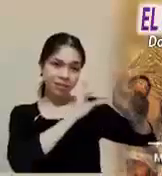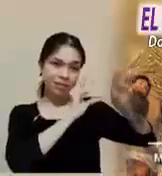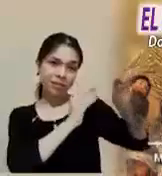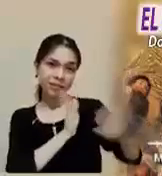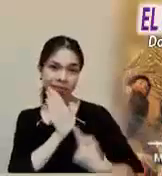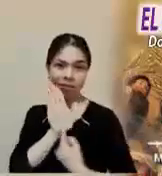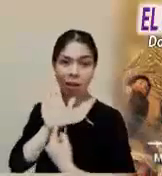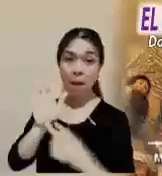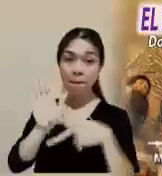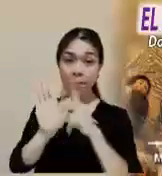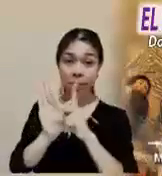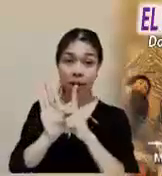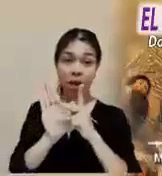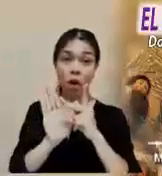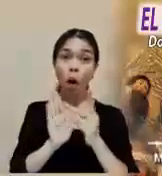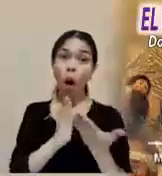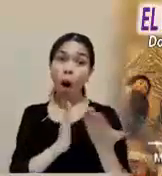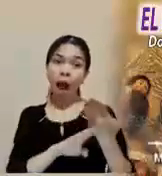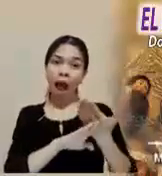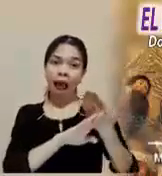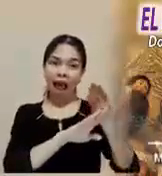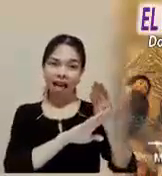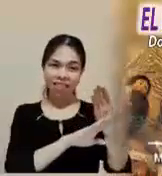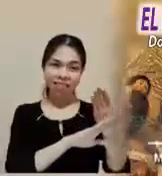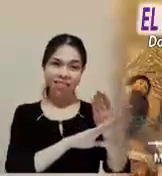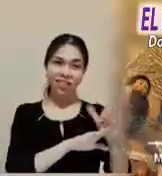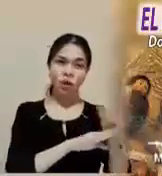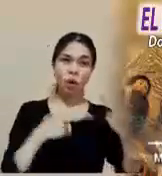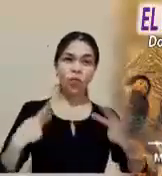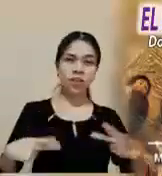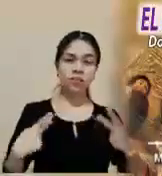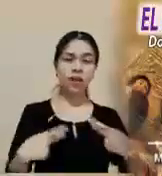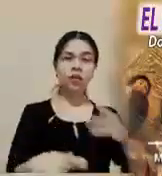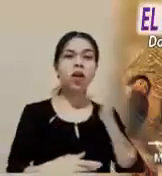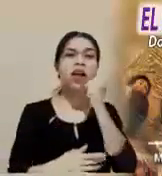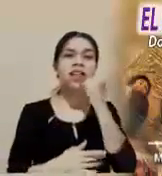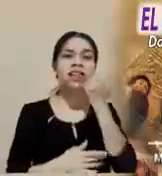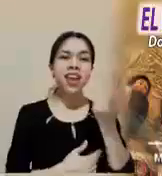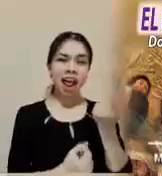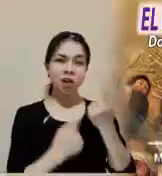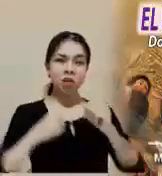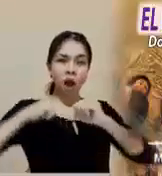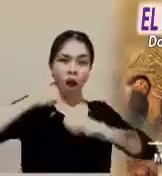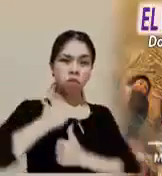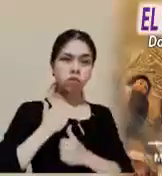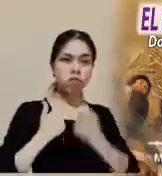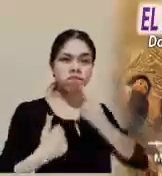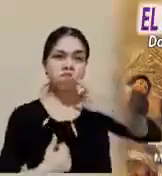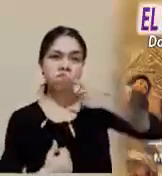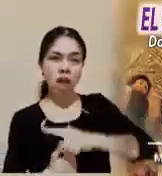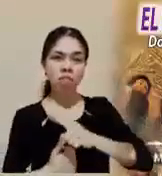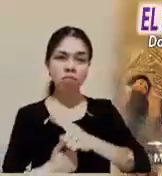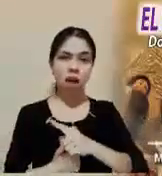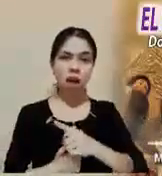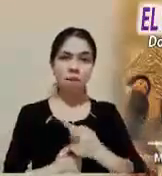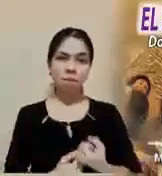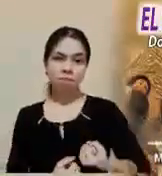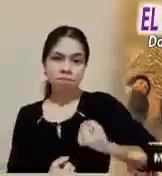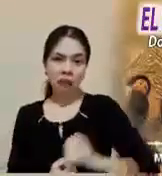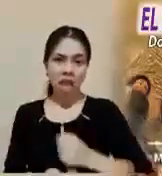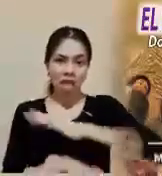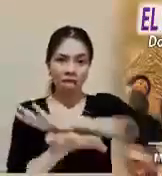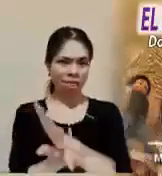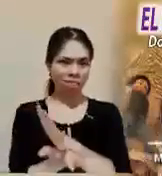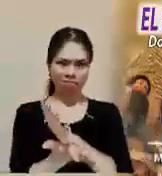excluye las falsas esperanzas de un mesianismo militar y una paz sostenida con las armas y el poder.